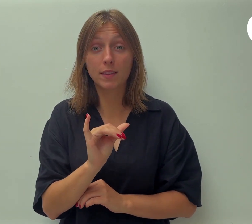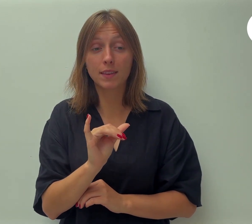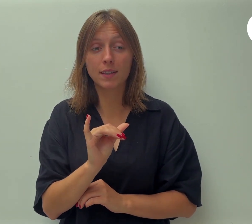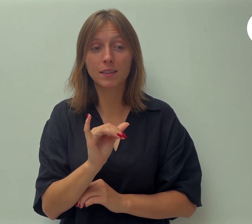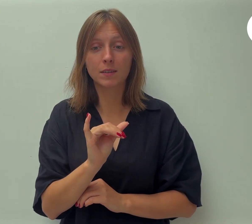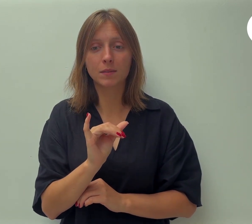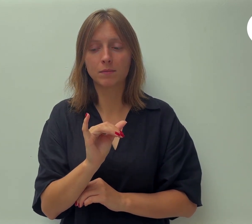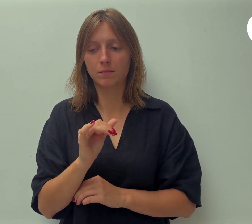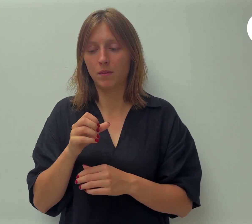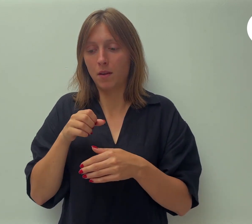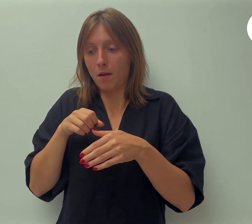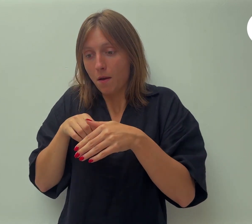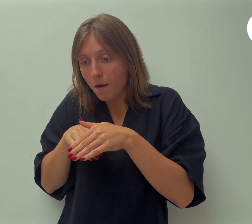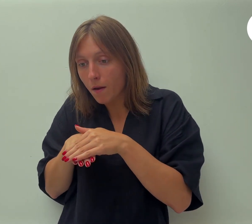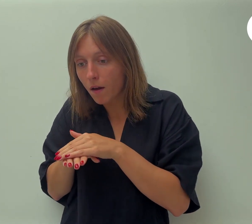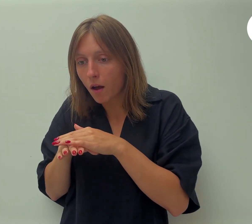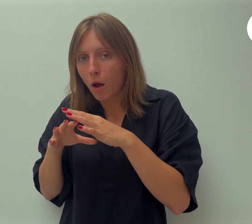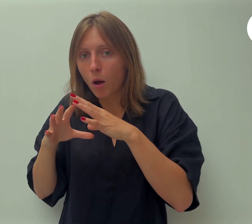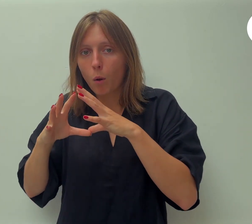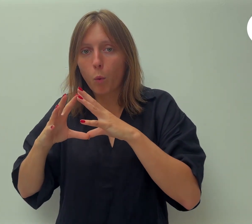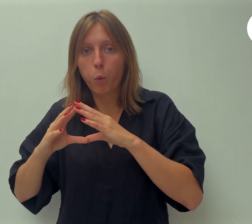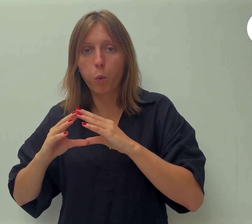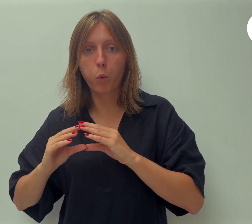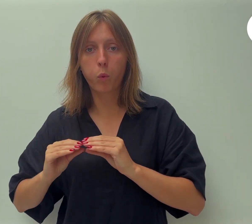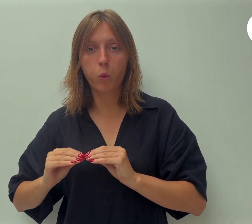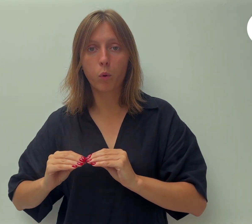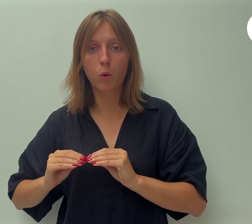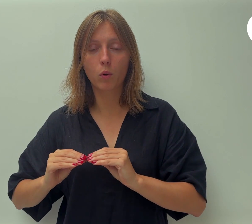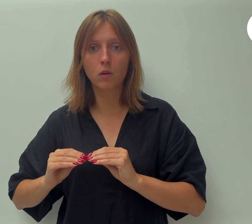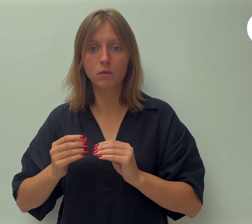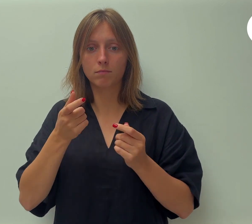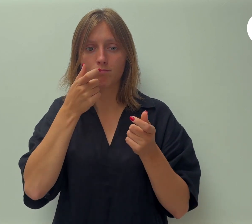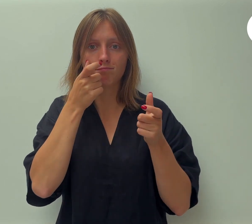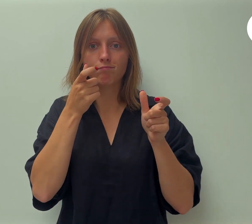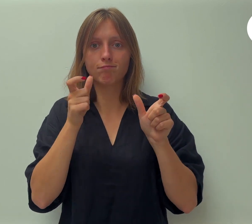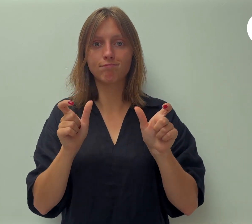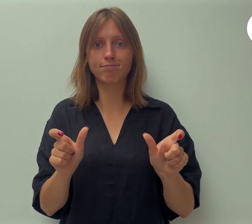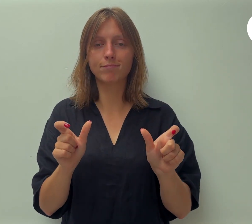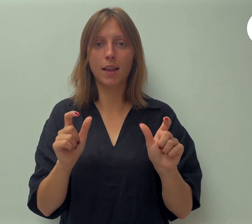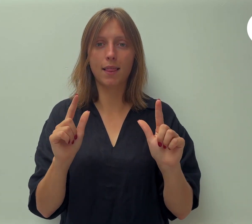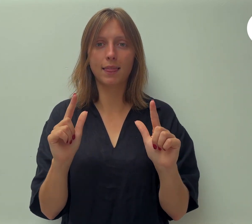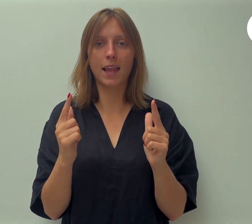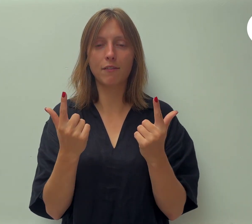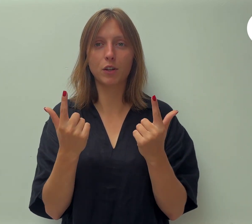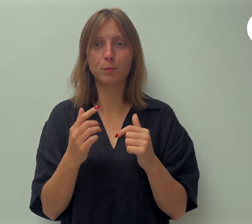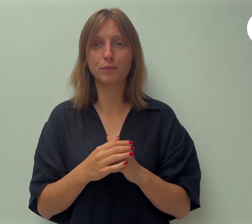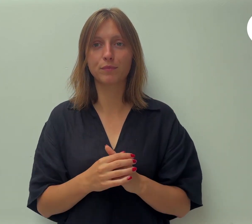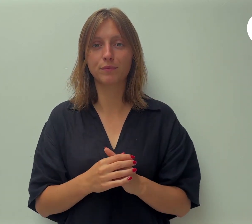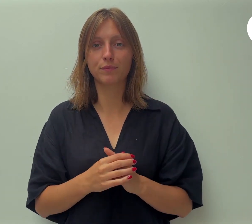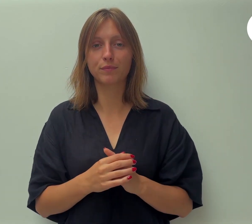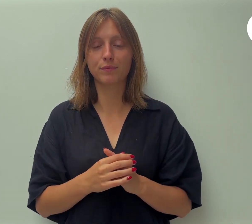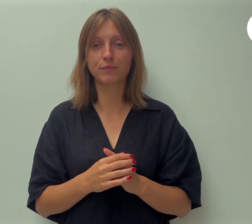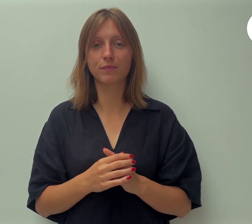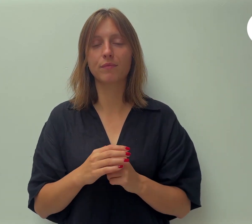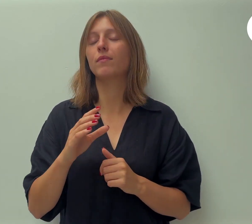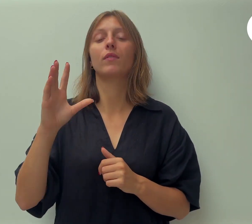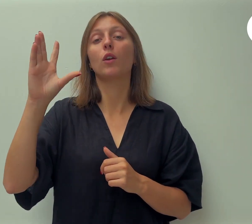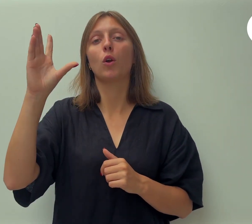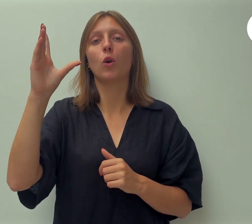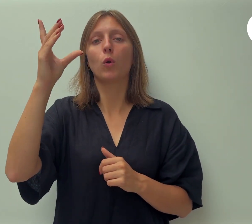jouw licht gaat uitdoven. Wees dus waakzaam in je leven. God zorgt ervoor, vanaf je bekering, dat